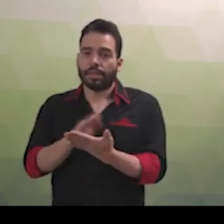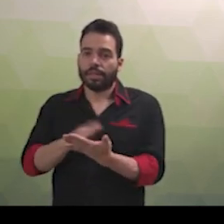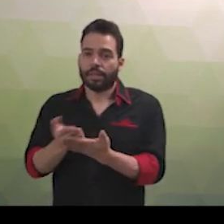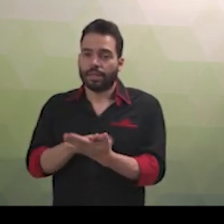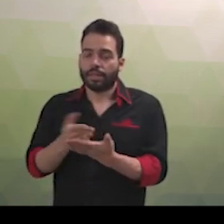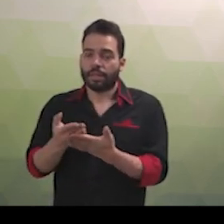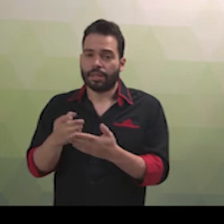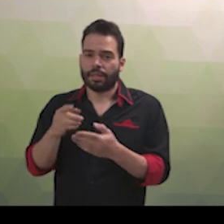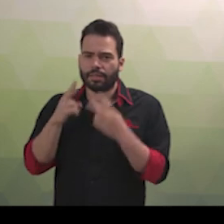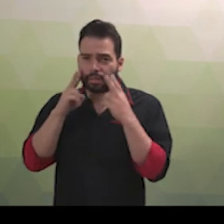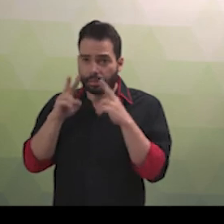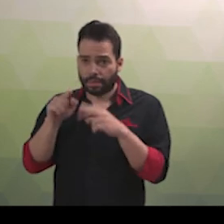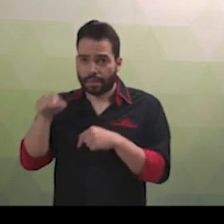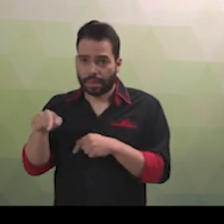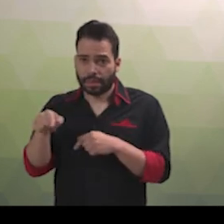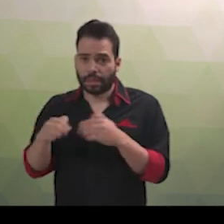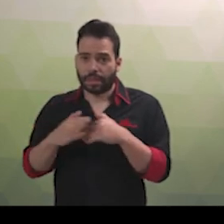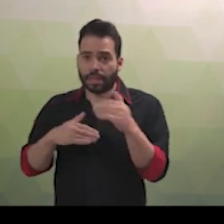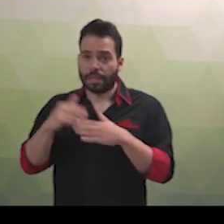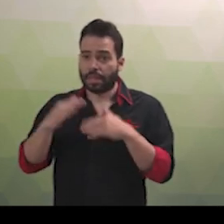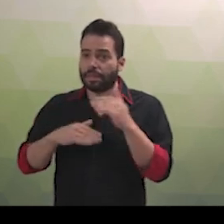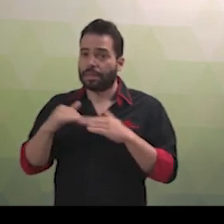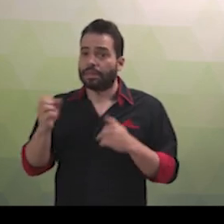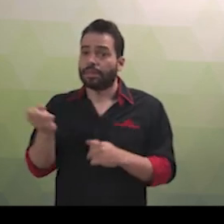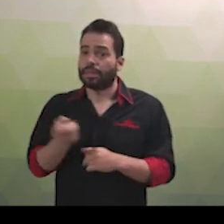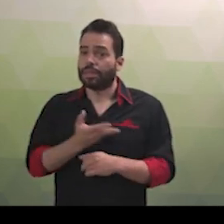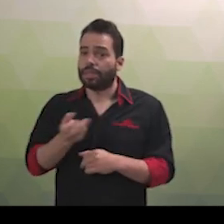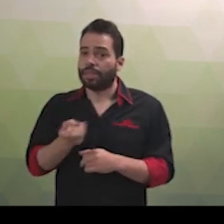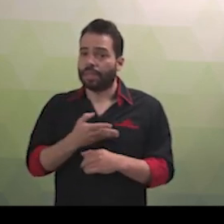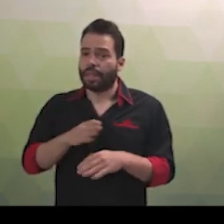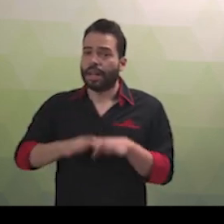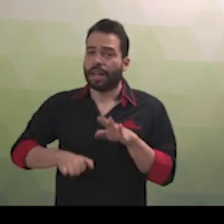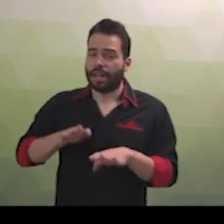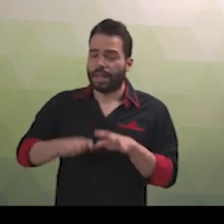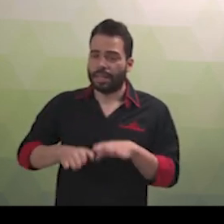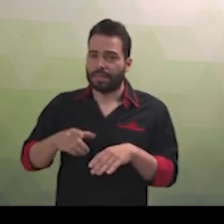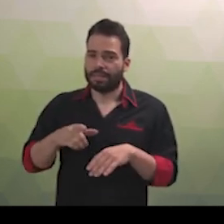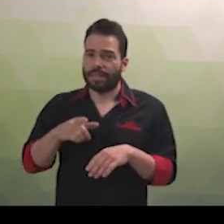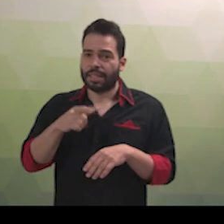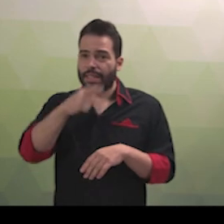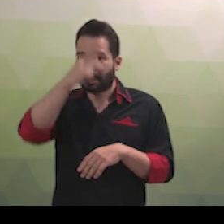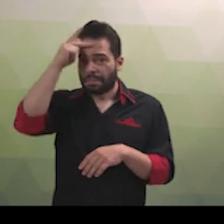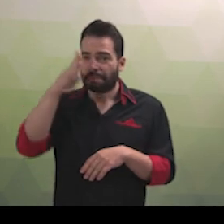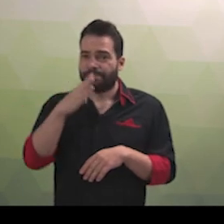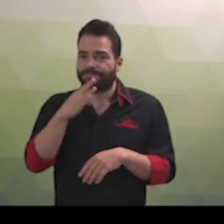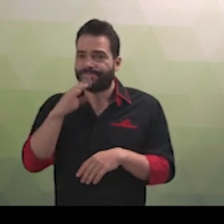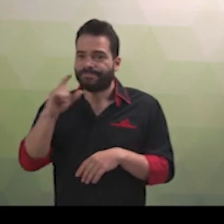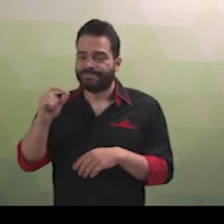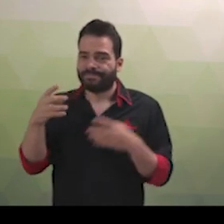e procuraremos esclarecer pelo menos alguns aqui. O artigo 2º da Lei traz